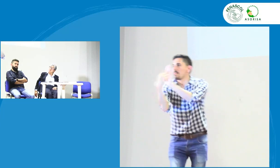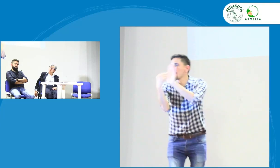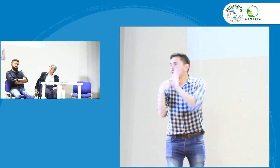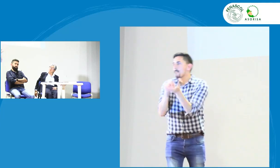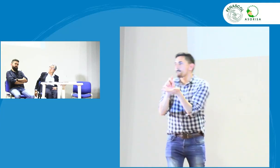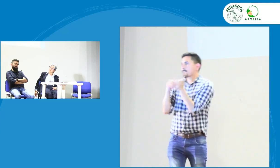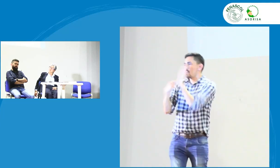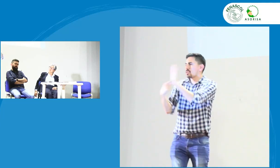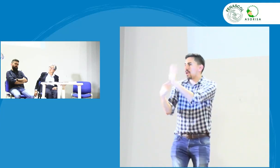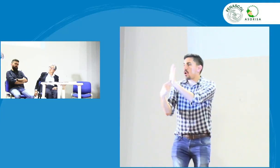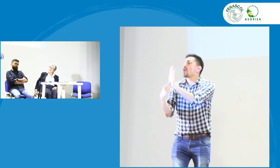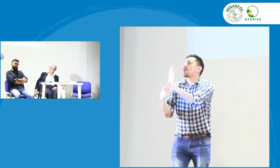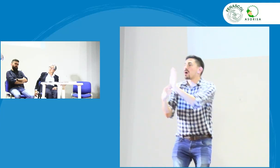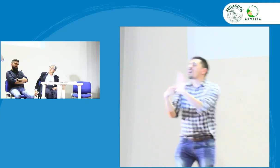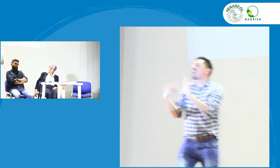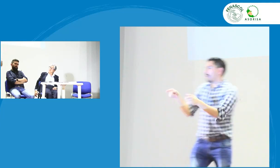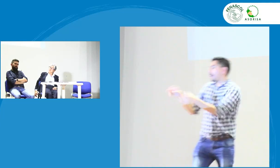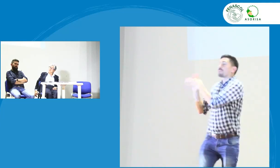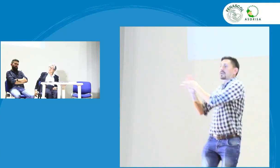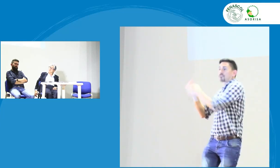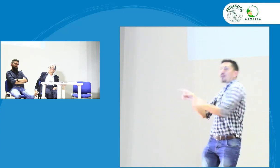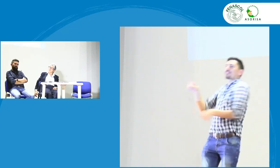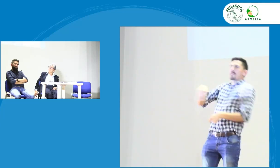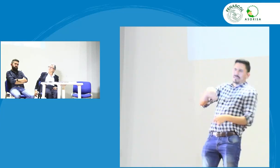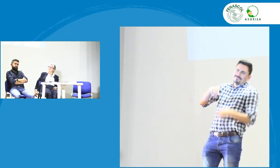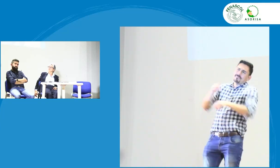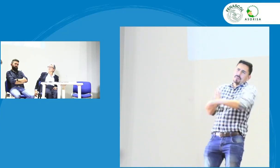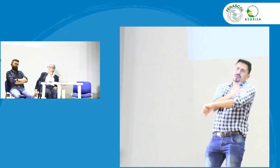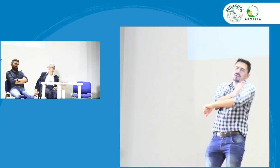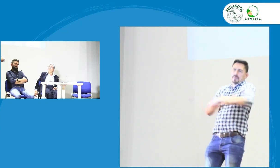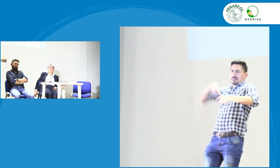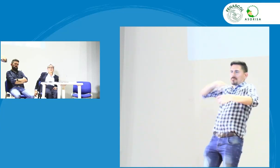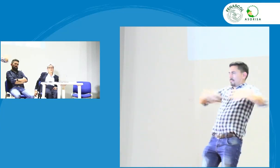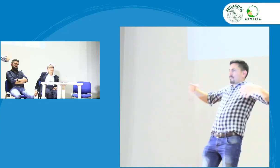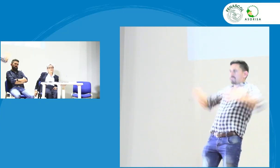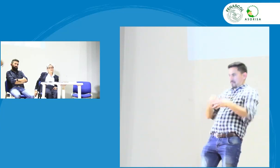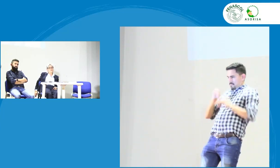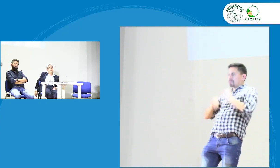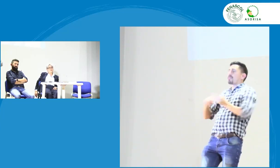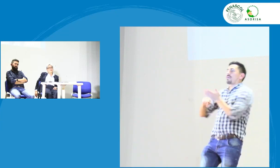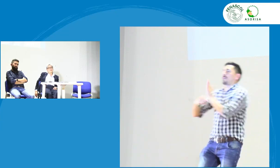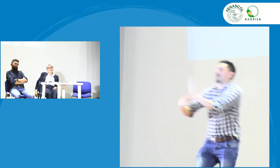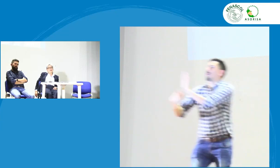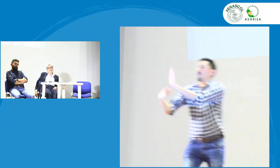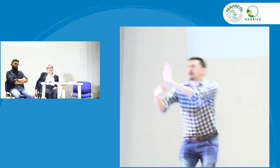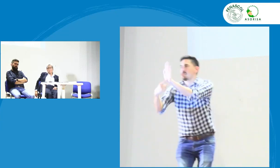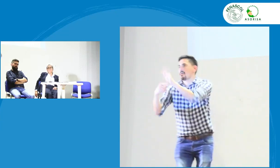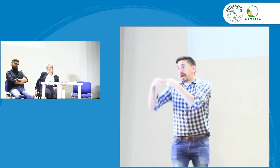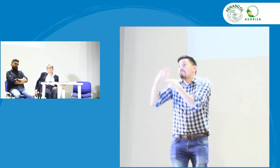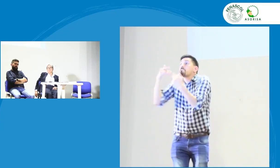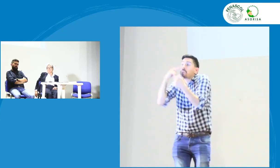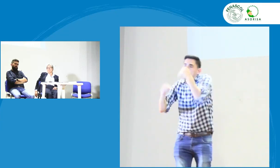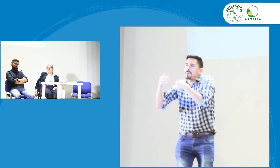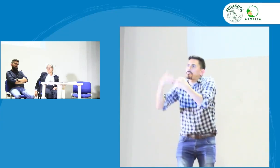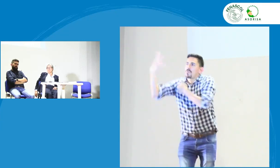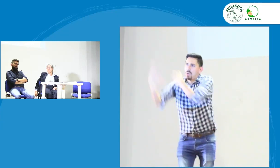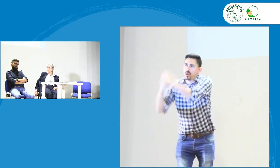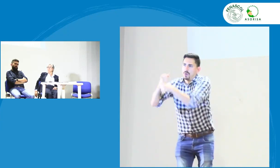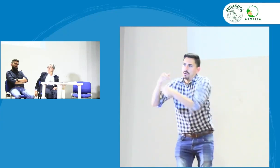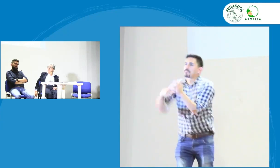si se puede replicar como un modelo desde FENASCOL y desde el precomité se viene haciendo estas acciones